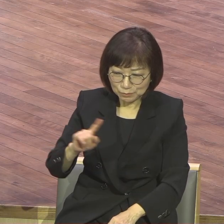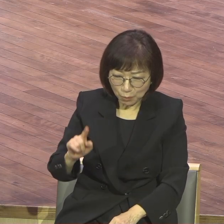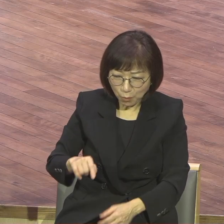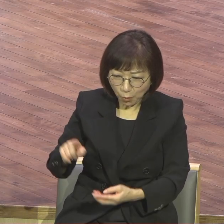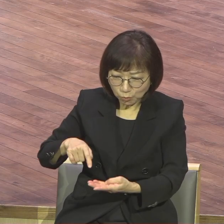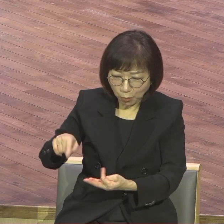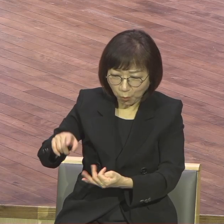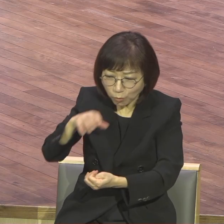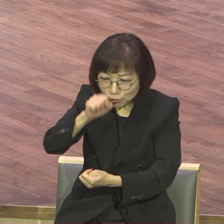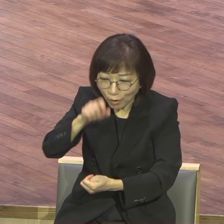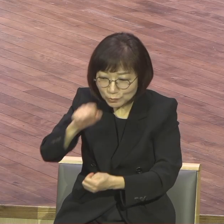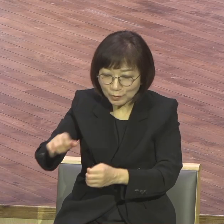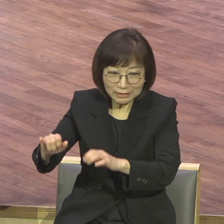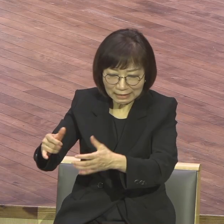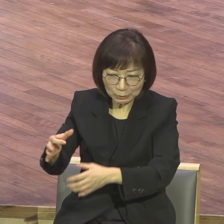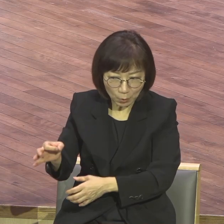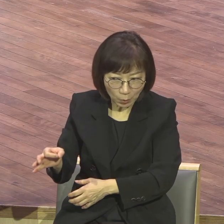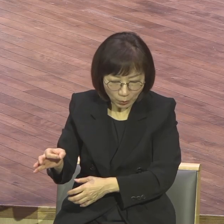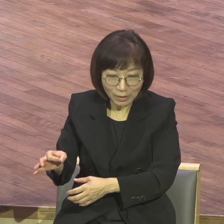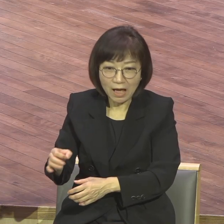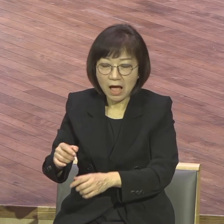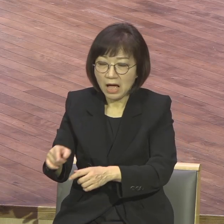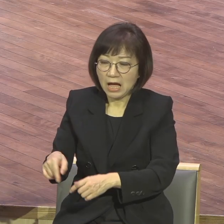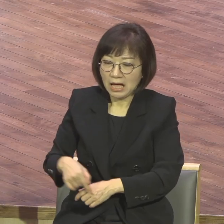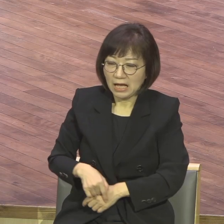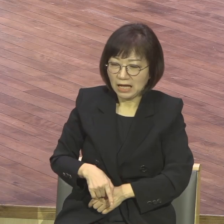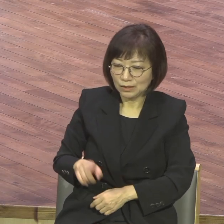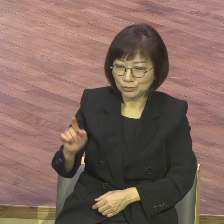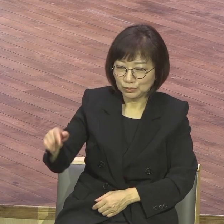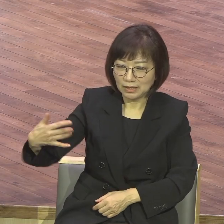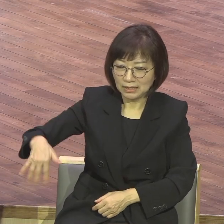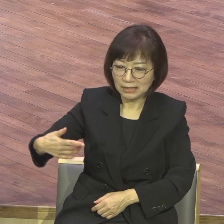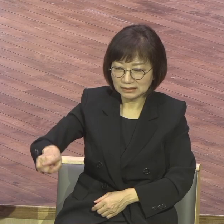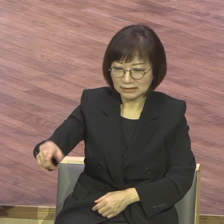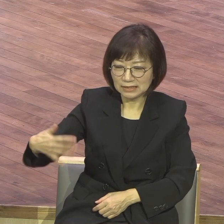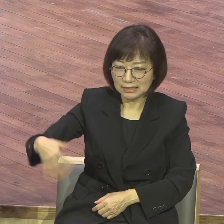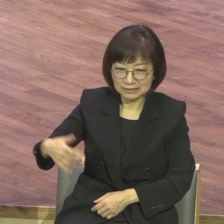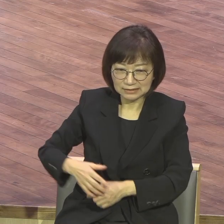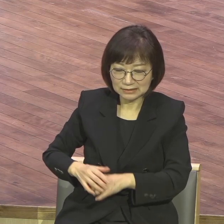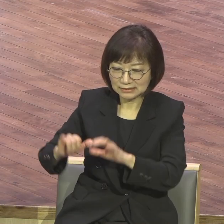말이 돈 전부 다 서러운 서러운 인생 살구나